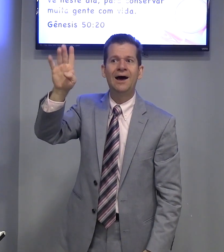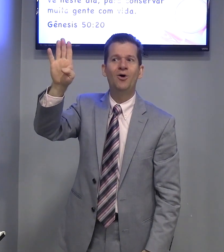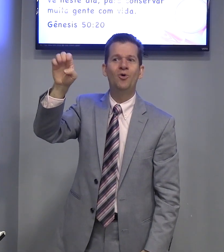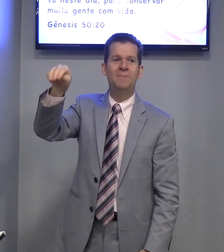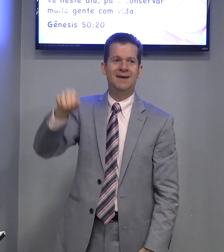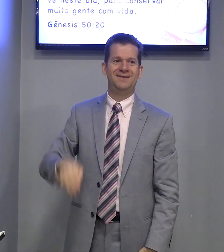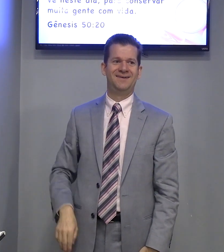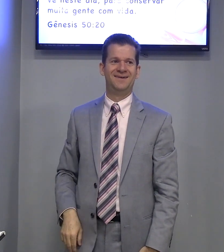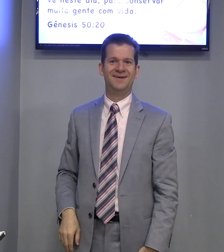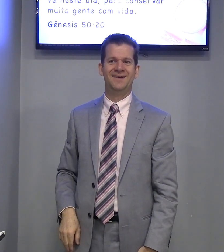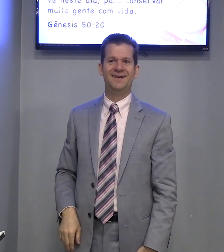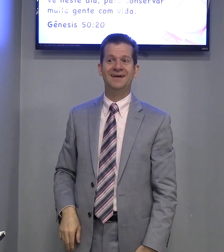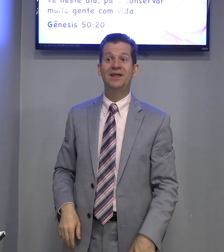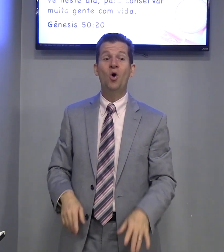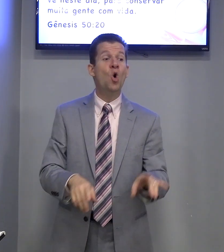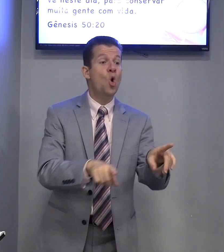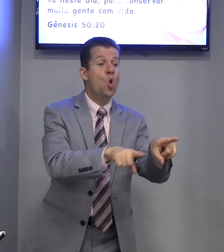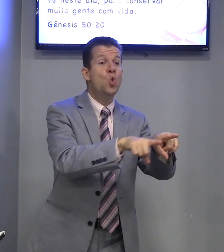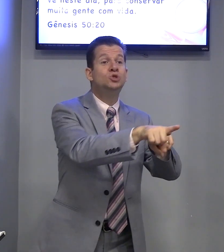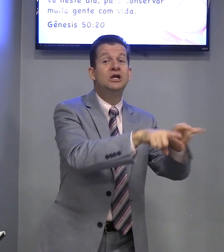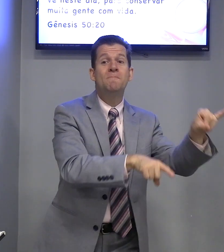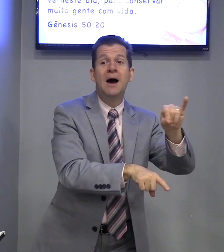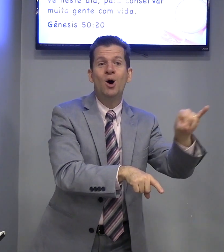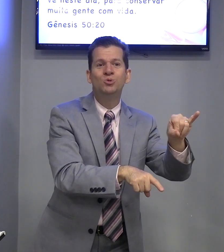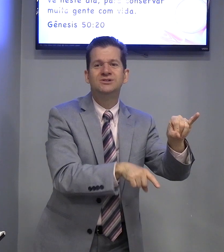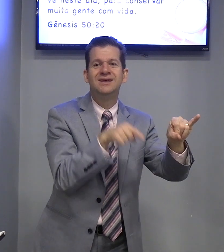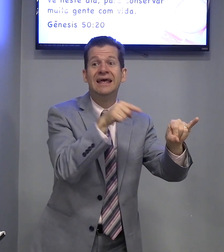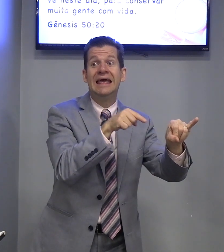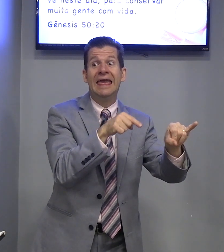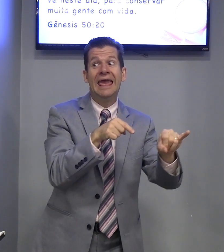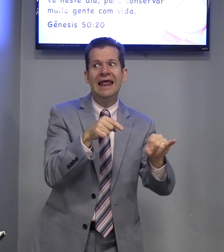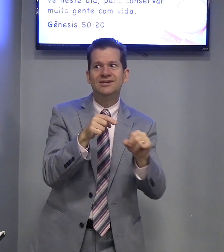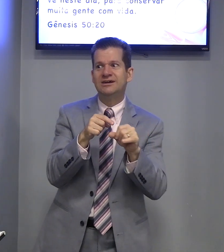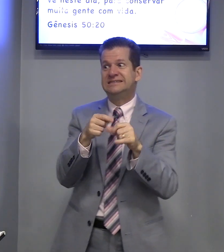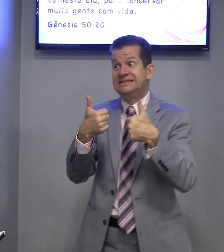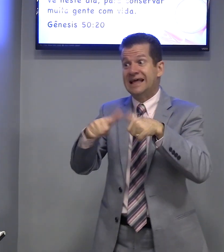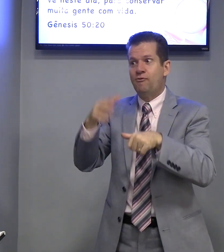o bem. Então, os irmãos, eles, nós...